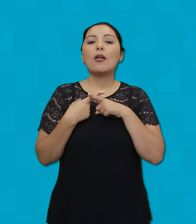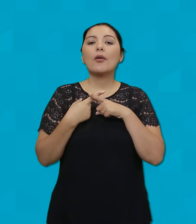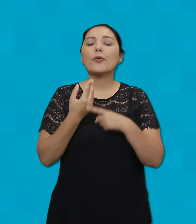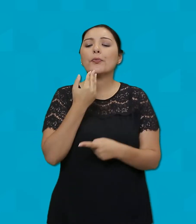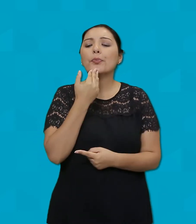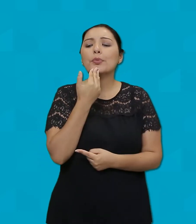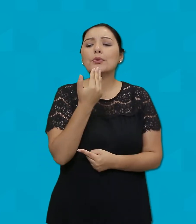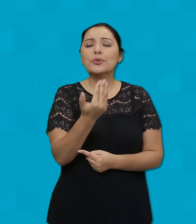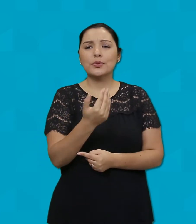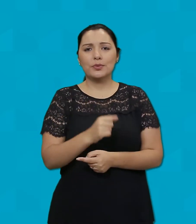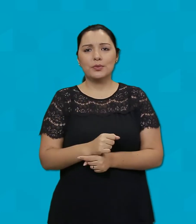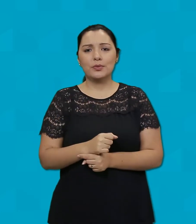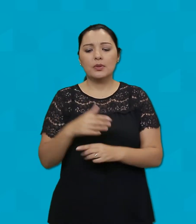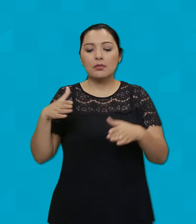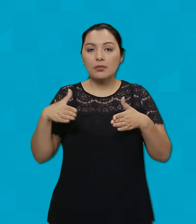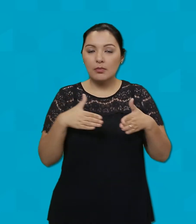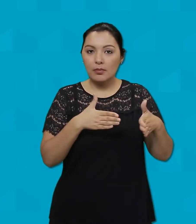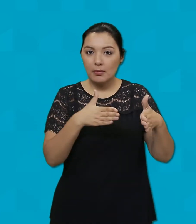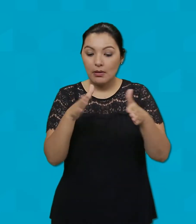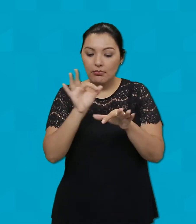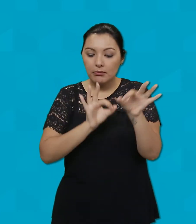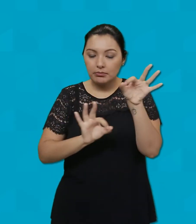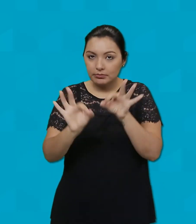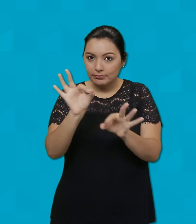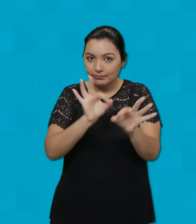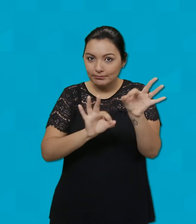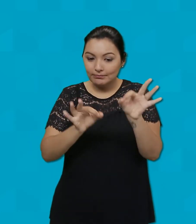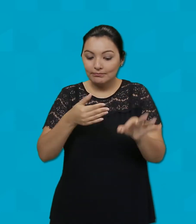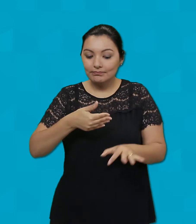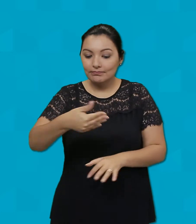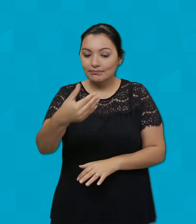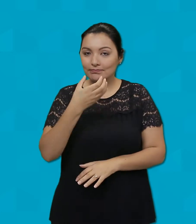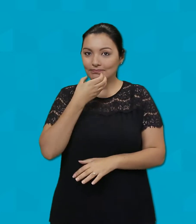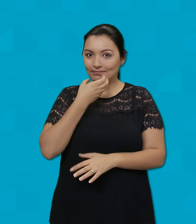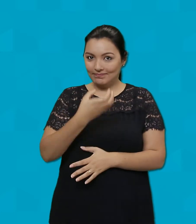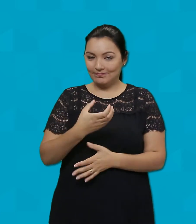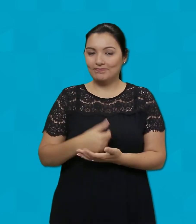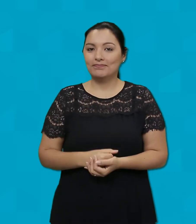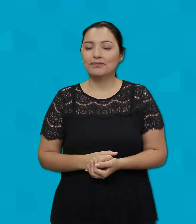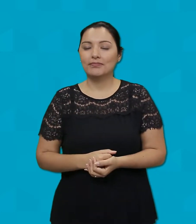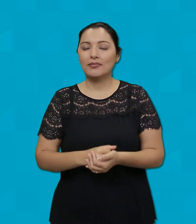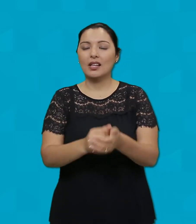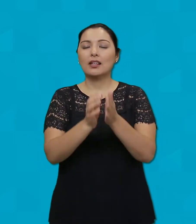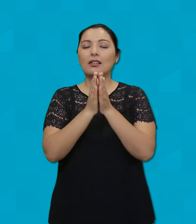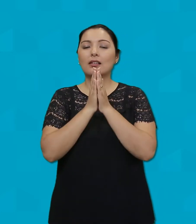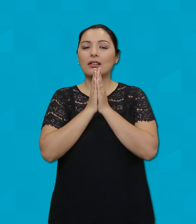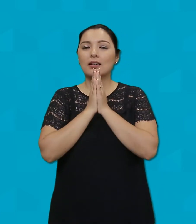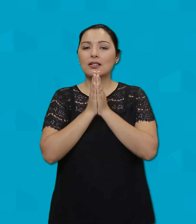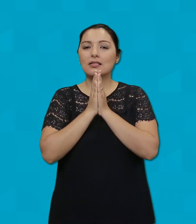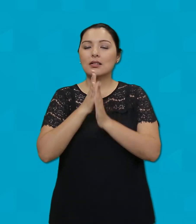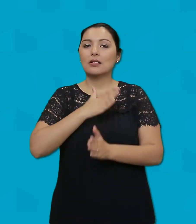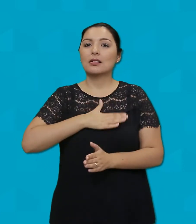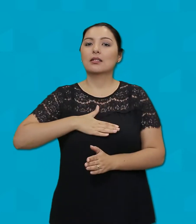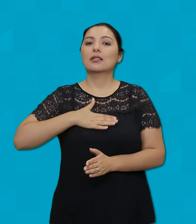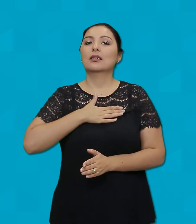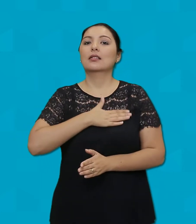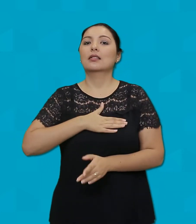Nesta caminhada de preparação para o Natal Rezamos a alegria Da espera na